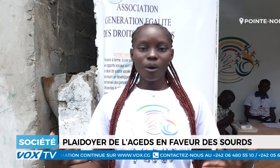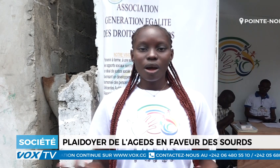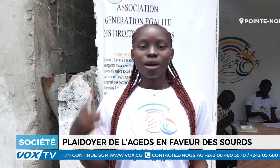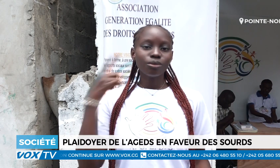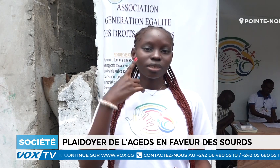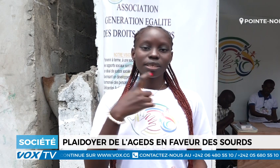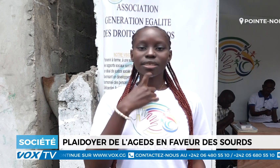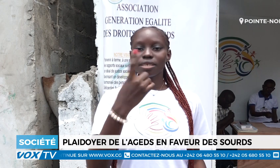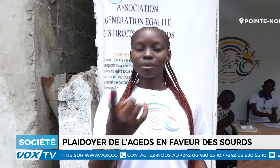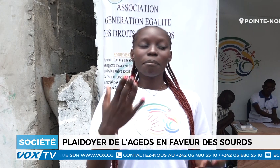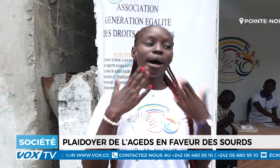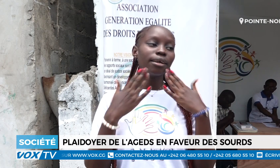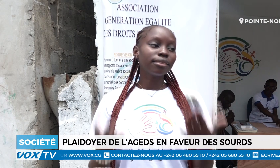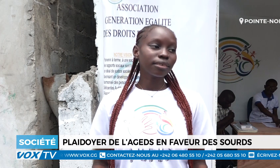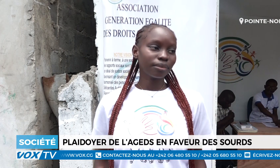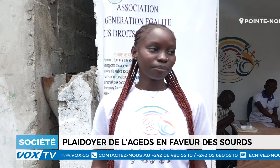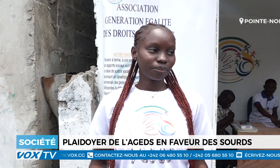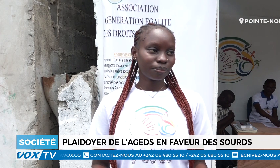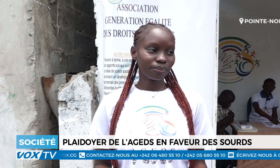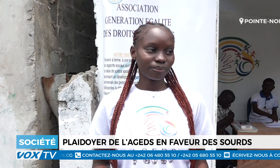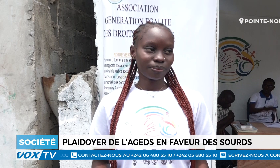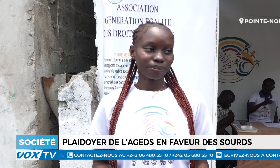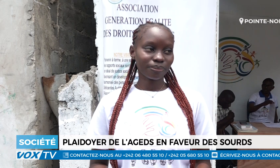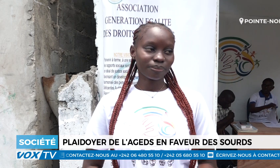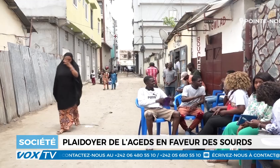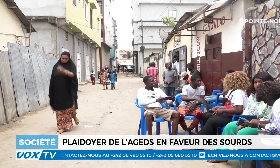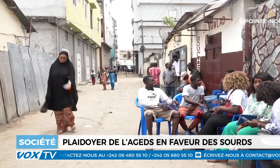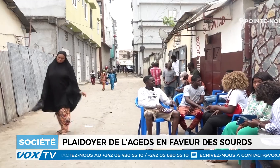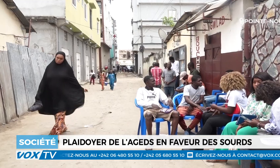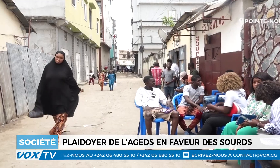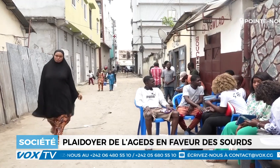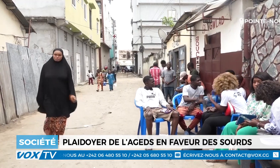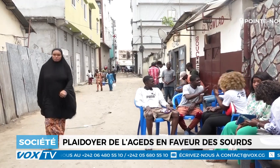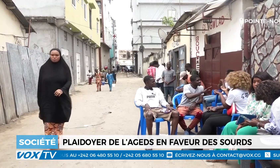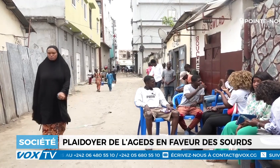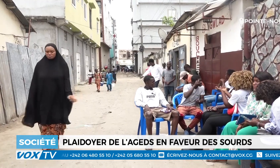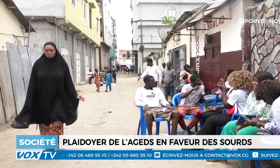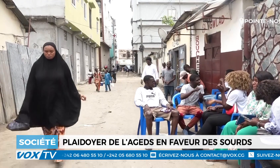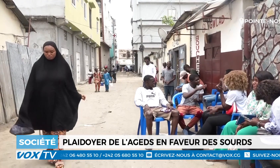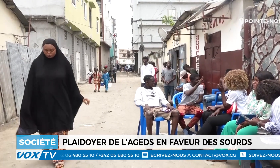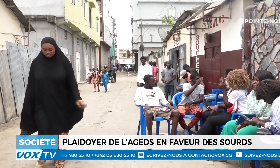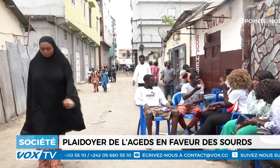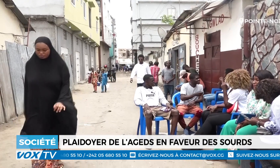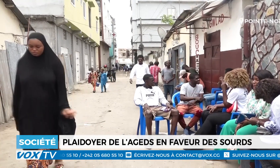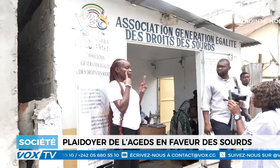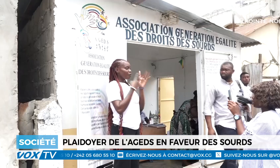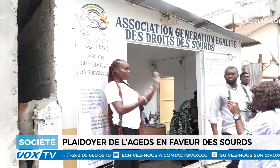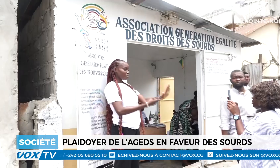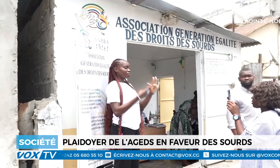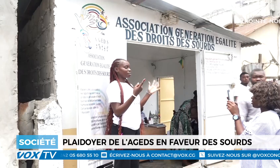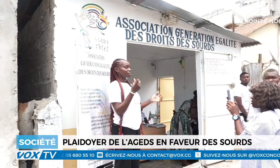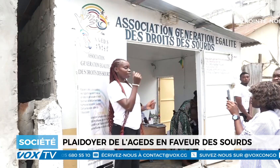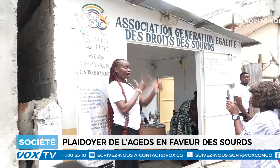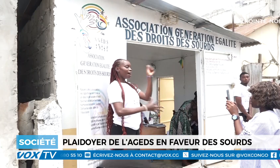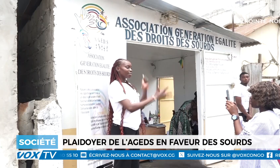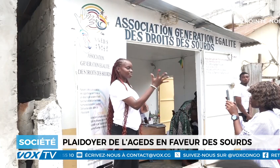jeunes sourds vous disent bonnes fêtes. Comme les entendants, les déficients auditifs méritent le respect et